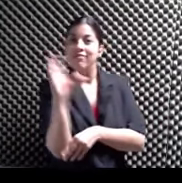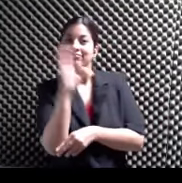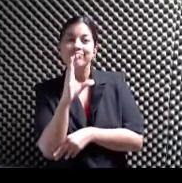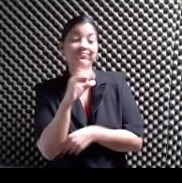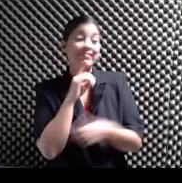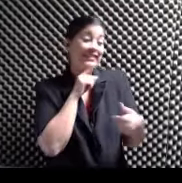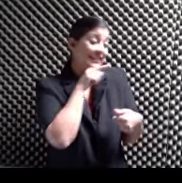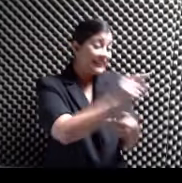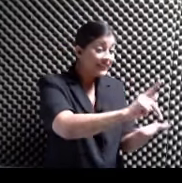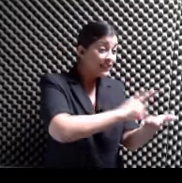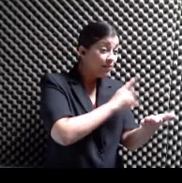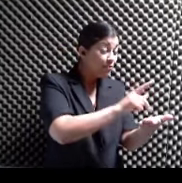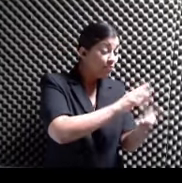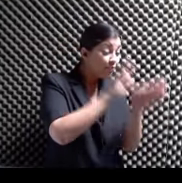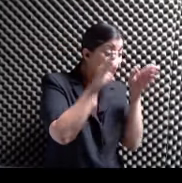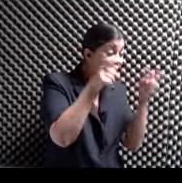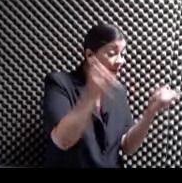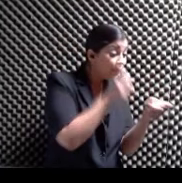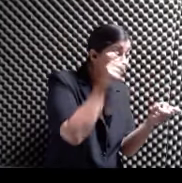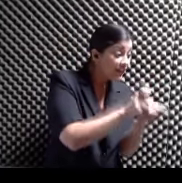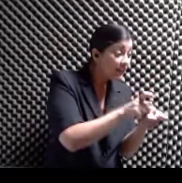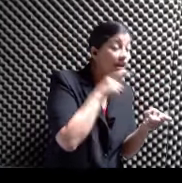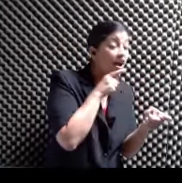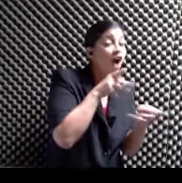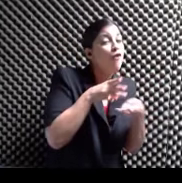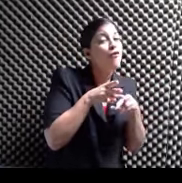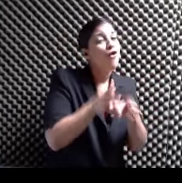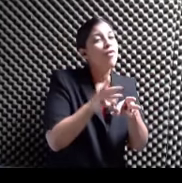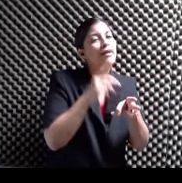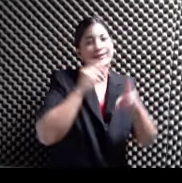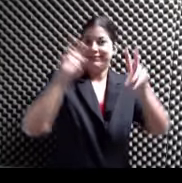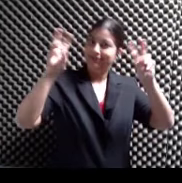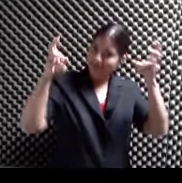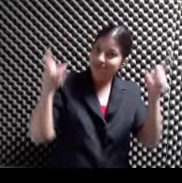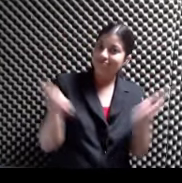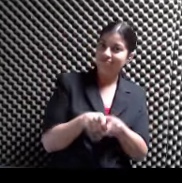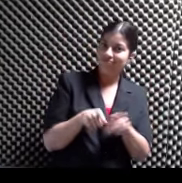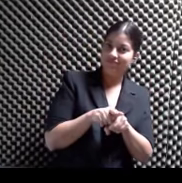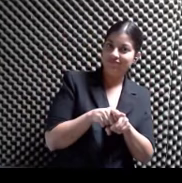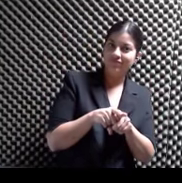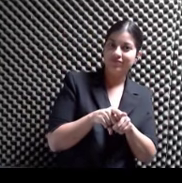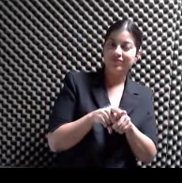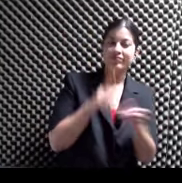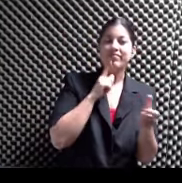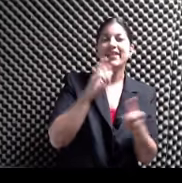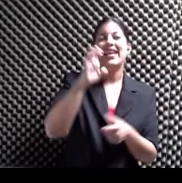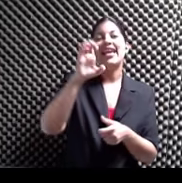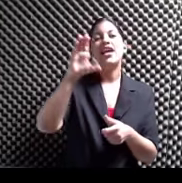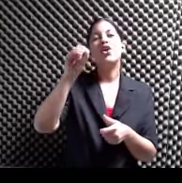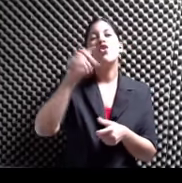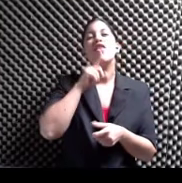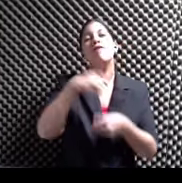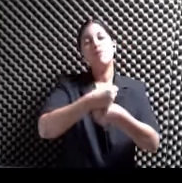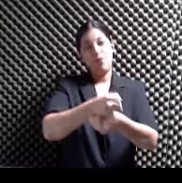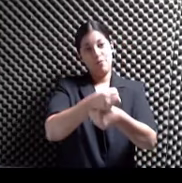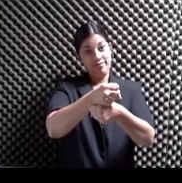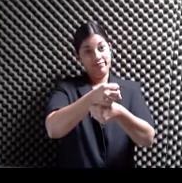particular La forma Bueno, viene en el título Es como un hilo conductor El eco de la forma Que le da